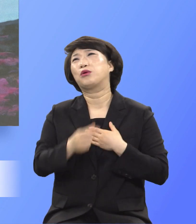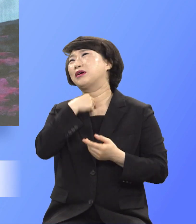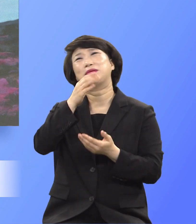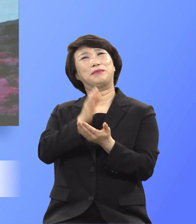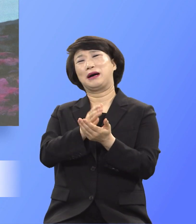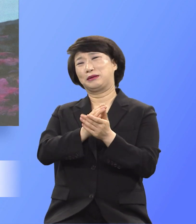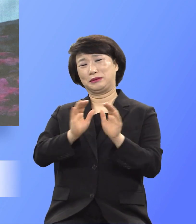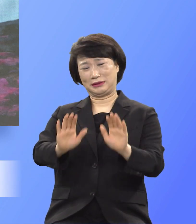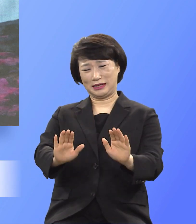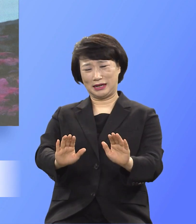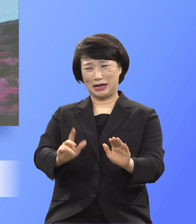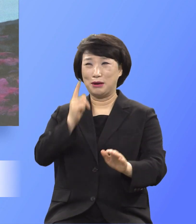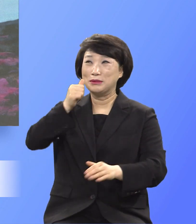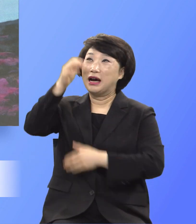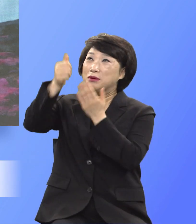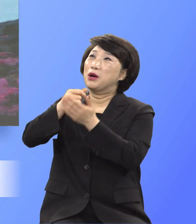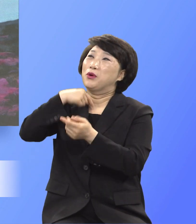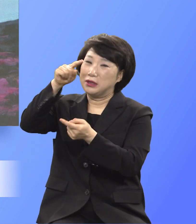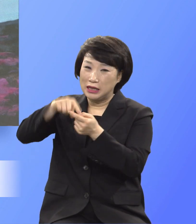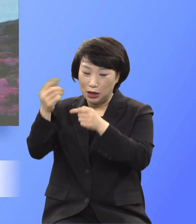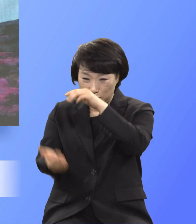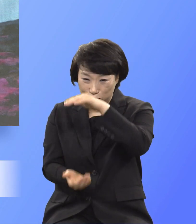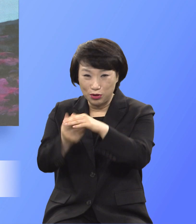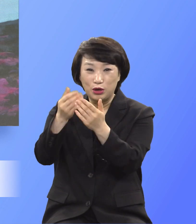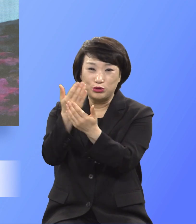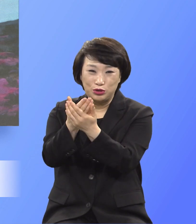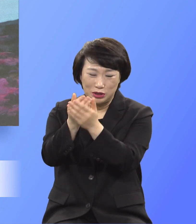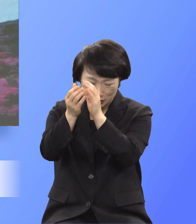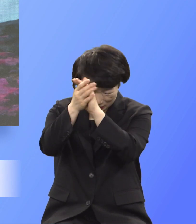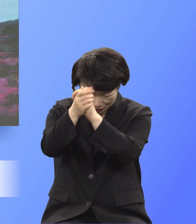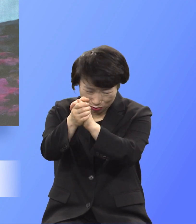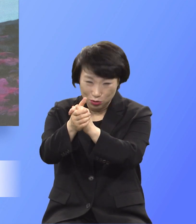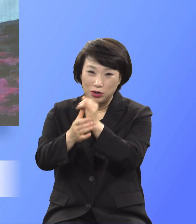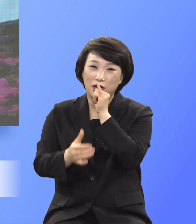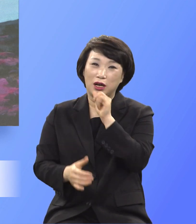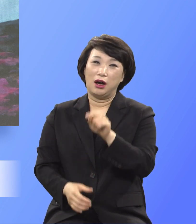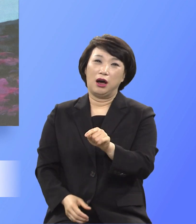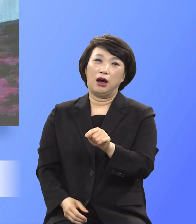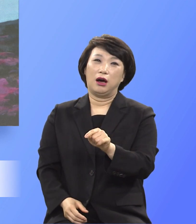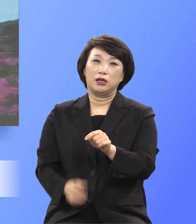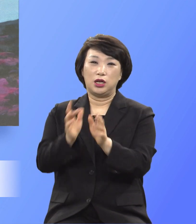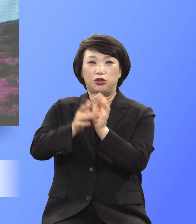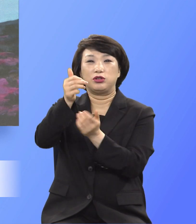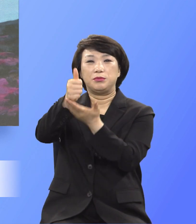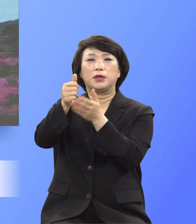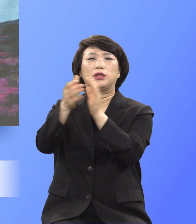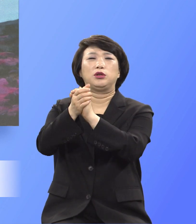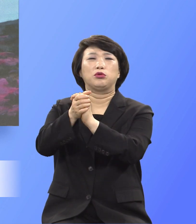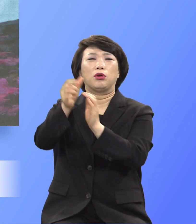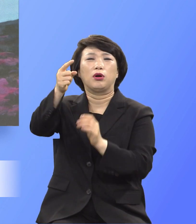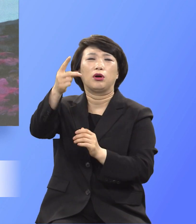마옵시고 아버지의 원대로 하옵소서를 세 번 영급해서 기도합니다